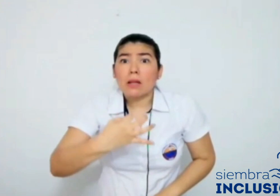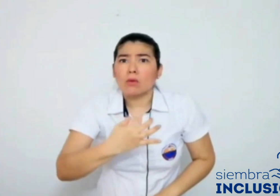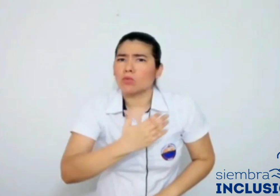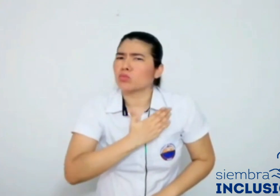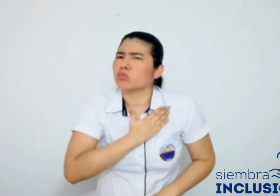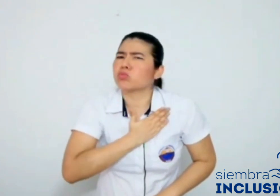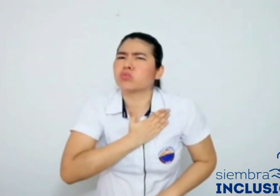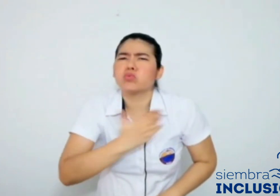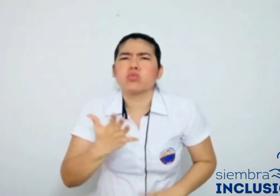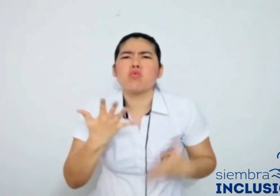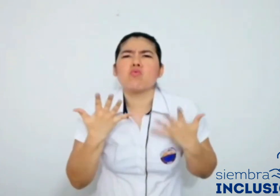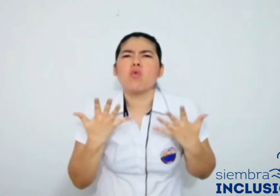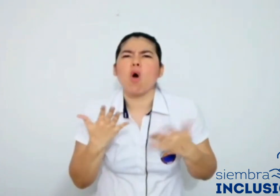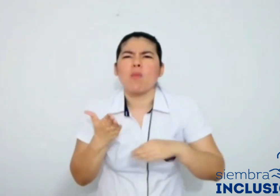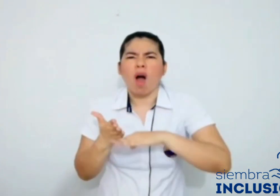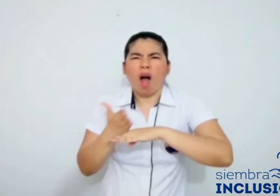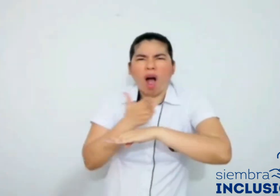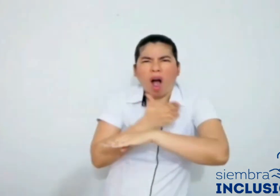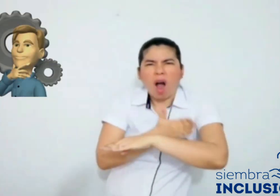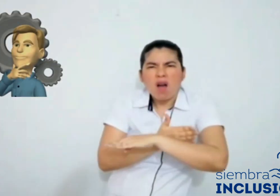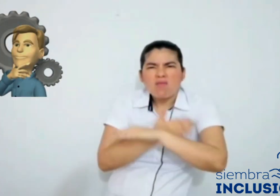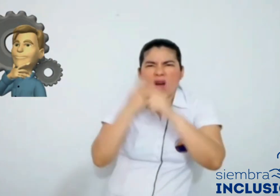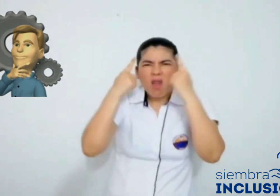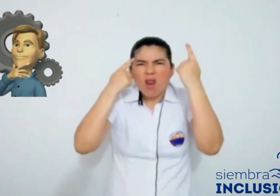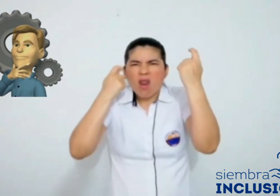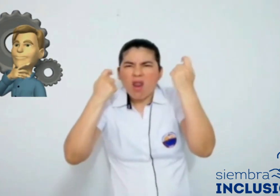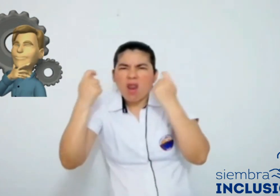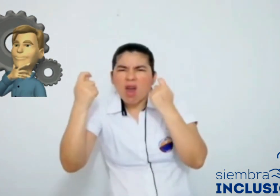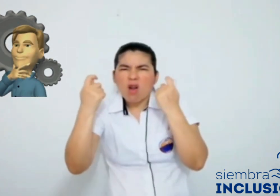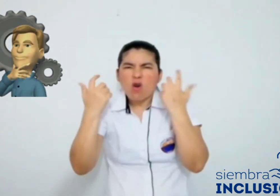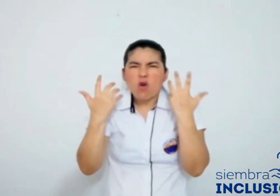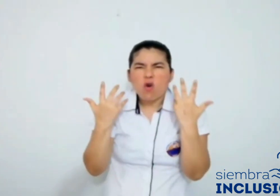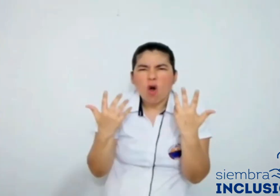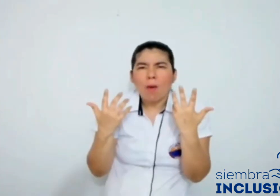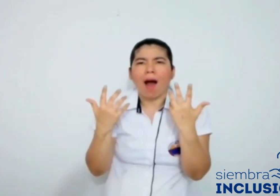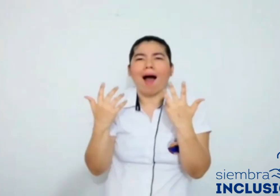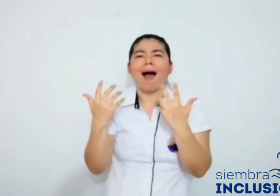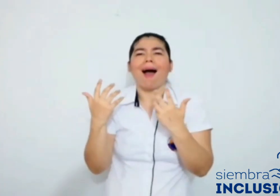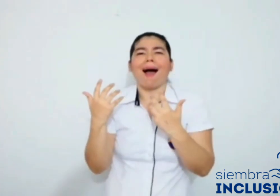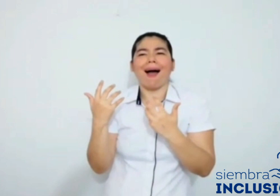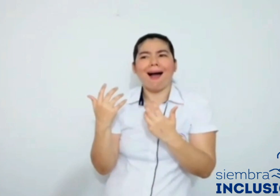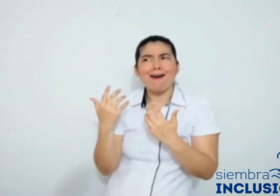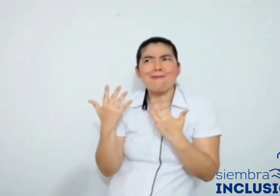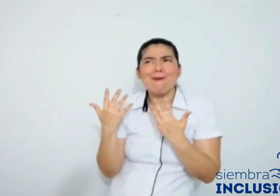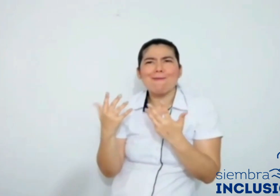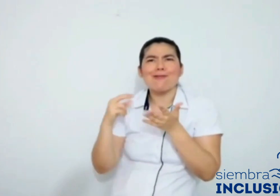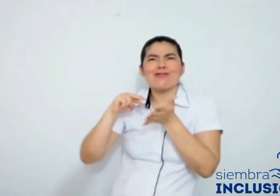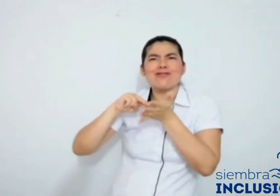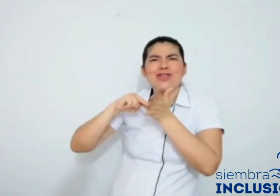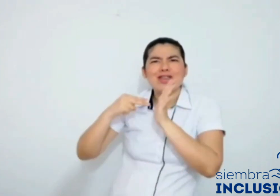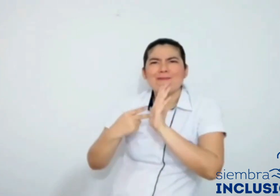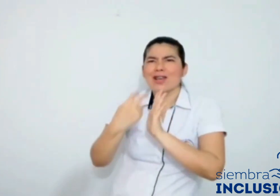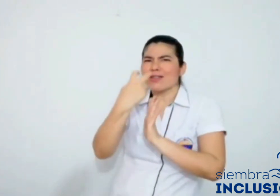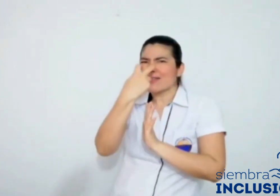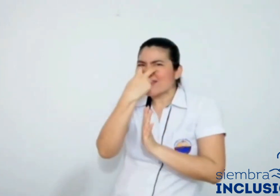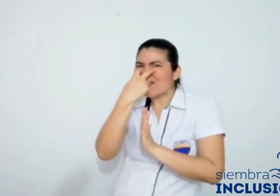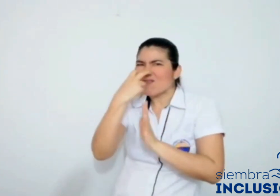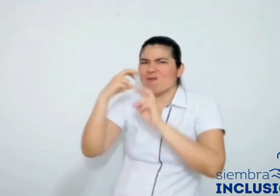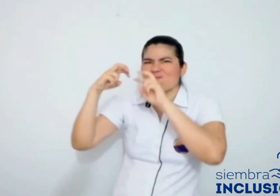Química, indagó respecto a esta discapacidad y se ideó una serie de